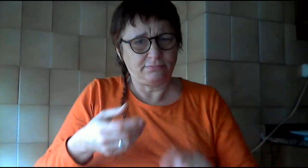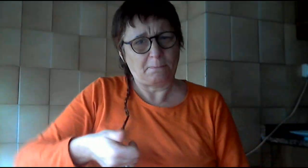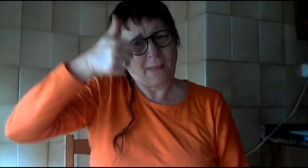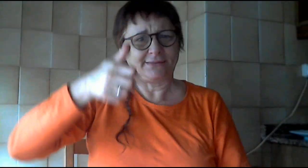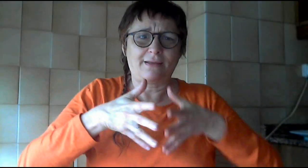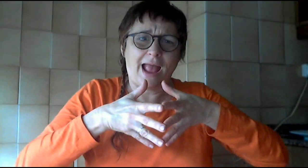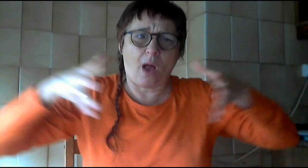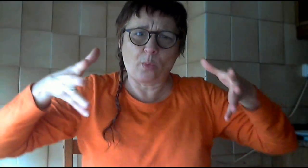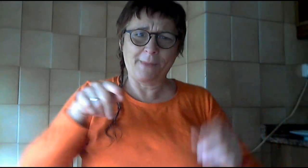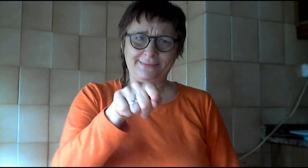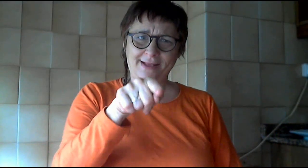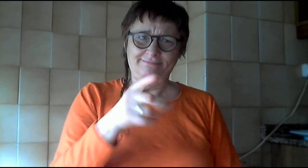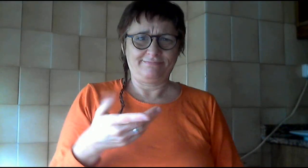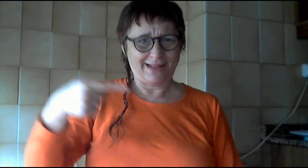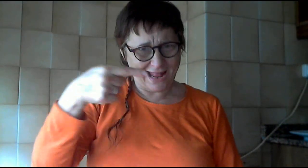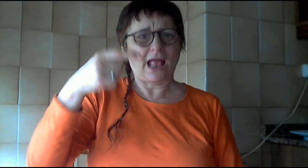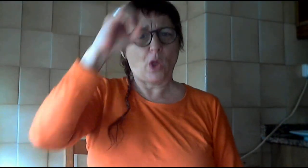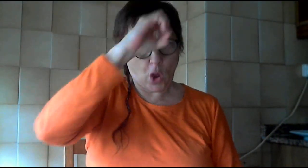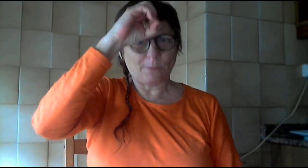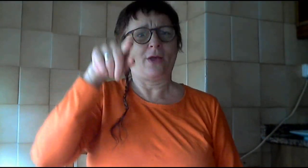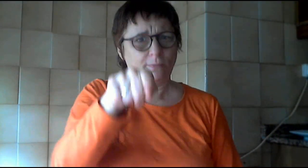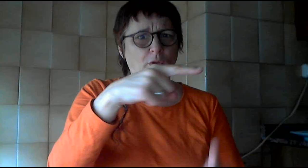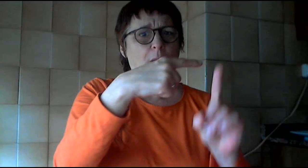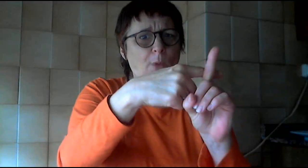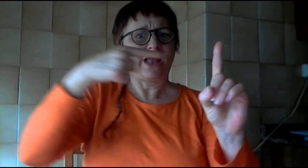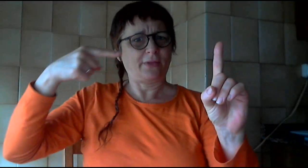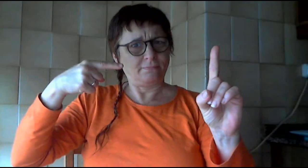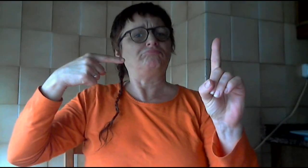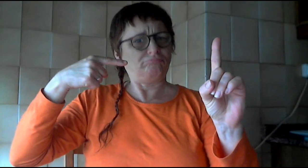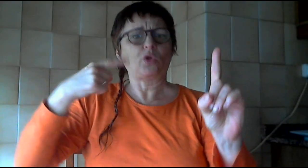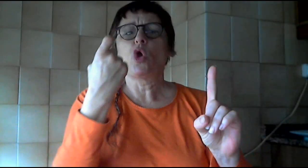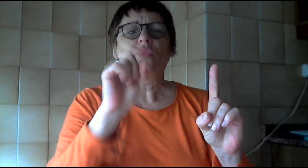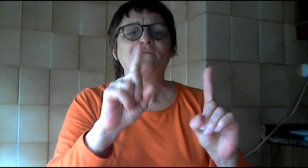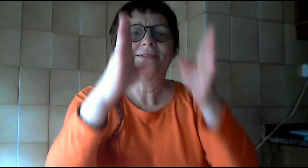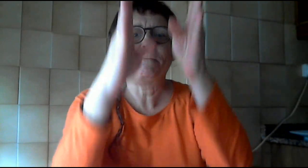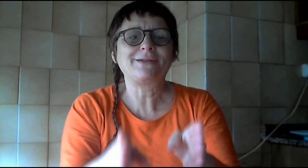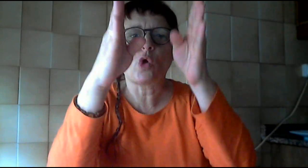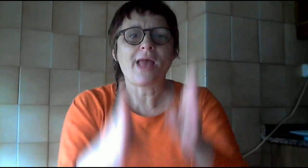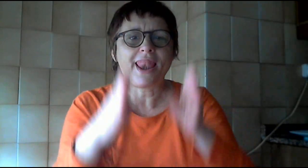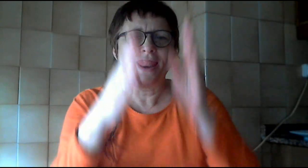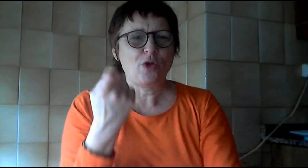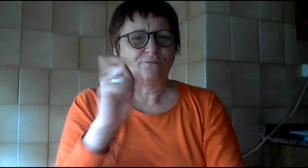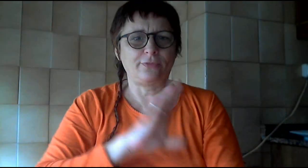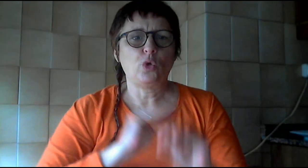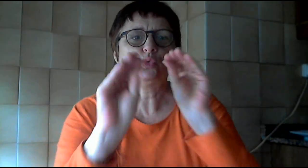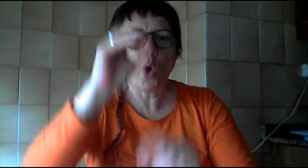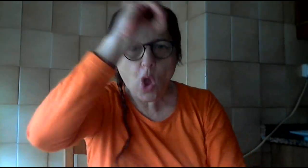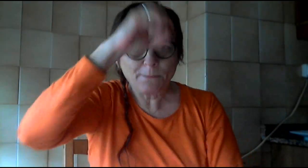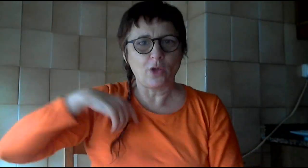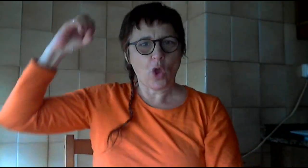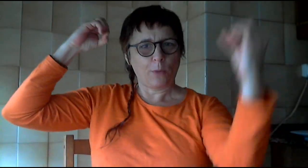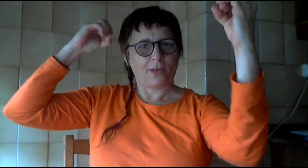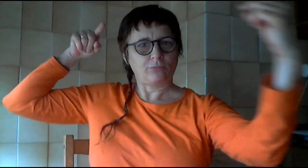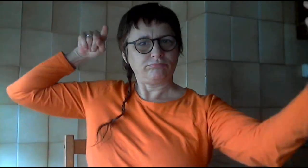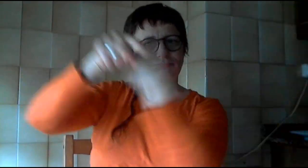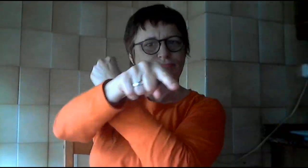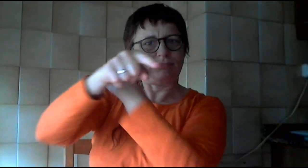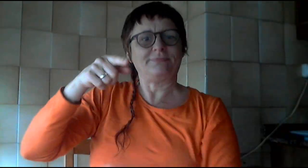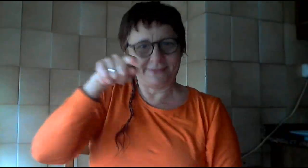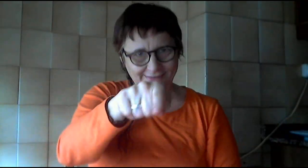¡Guau! No es algo que no haya pasado a muchos otros clubes en Europa, lo que ha pasado aquí en España y en la Xafuila. El Barça, el Antiforones, el de la